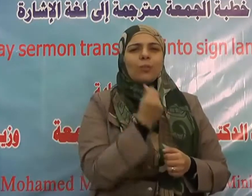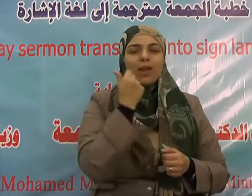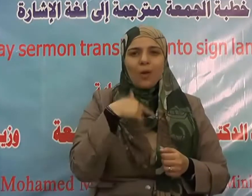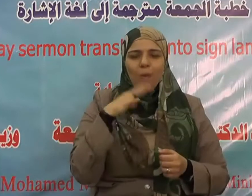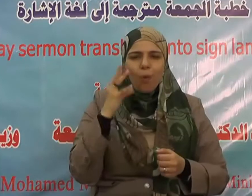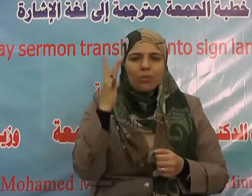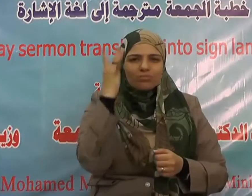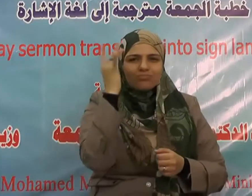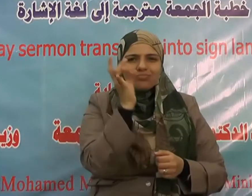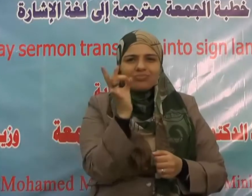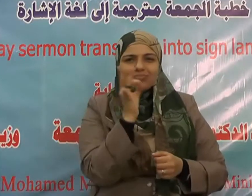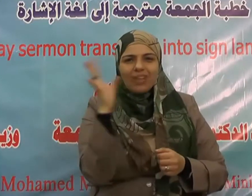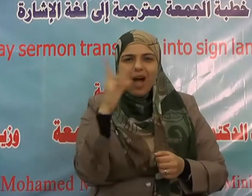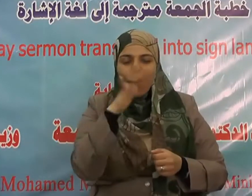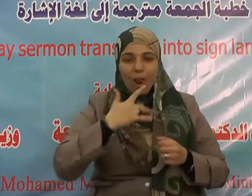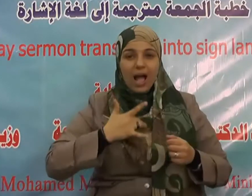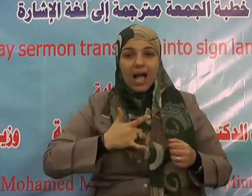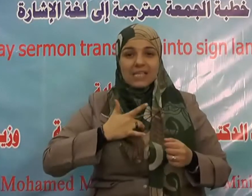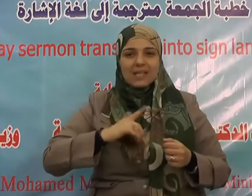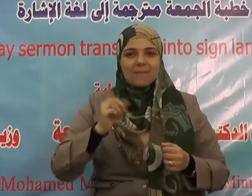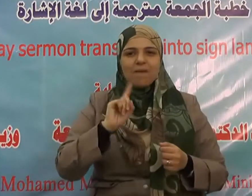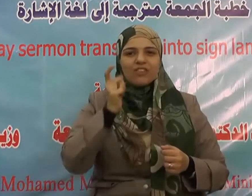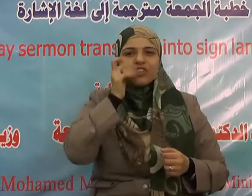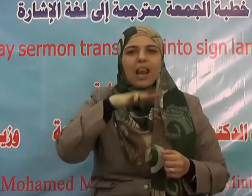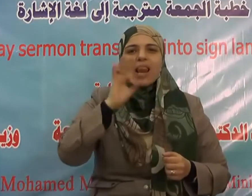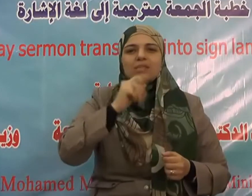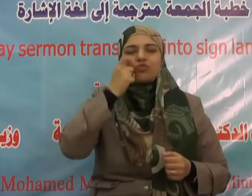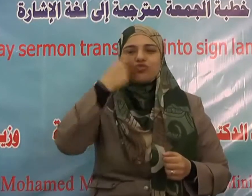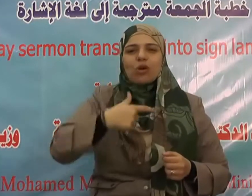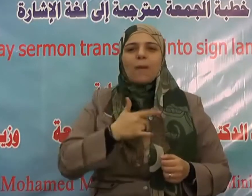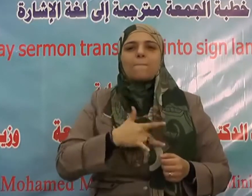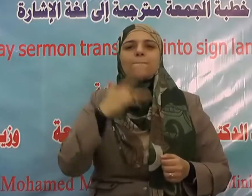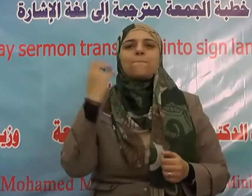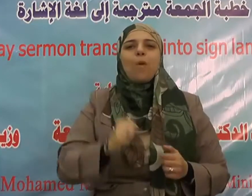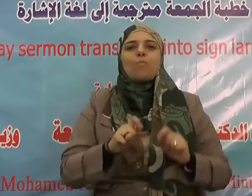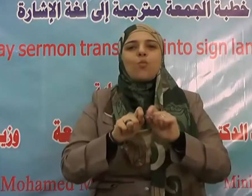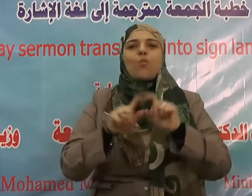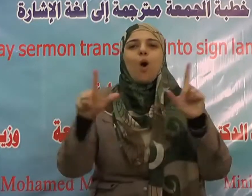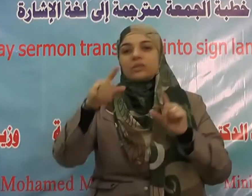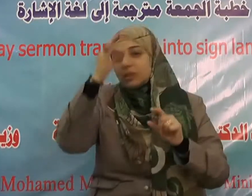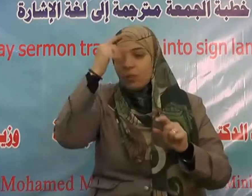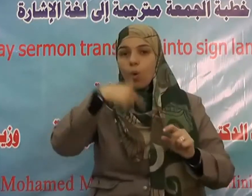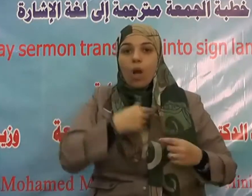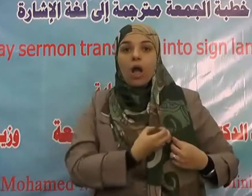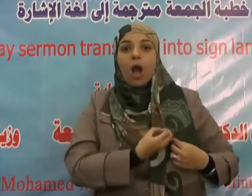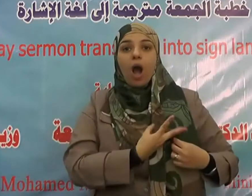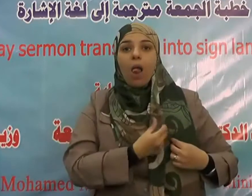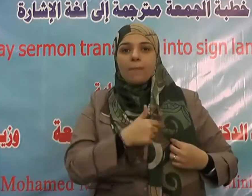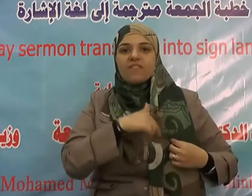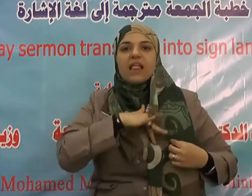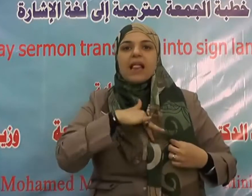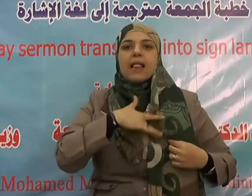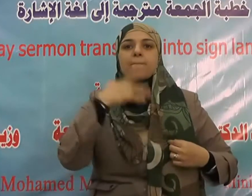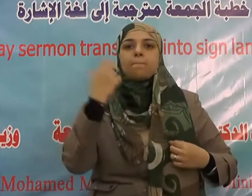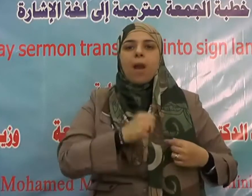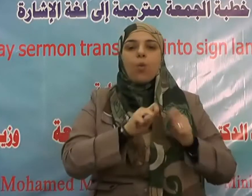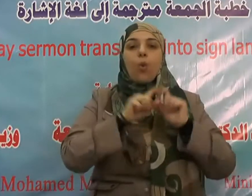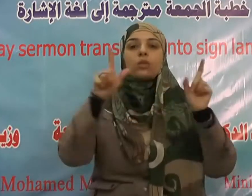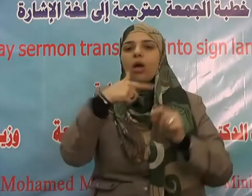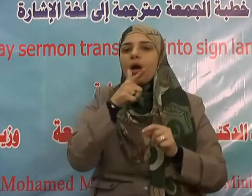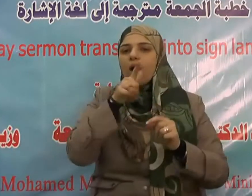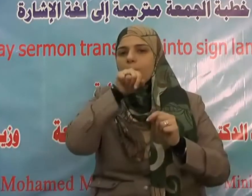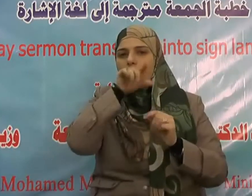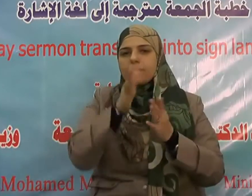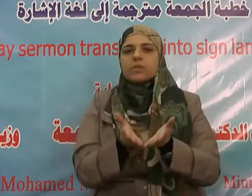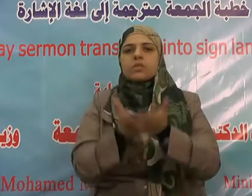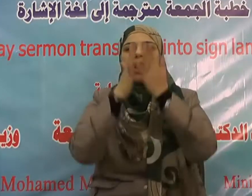تعالى إنا لننصر رسلنا والذين آمنوا في الحياة الدنيا ويوم